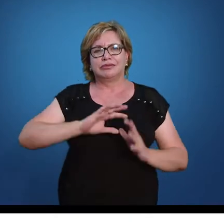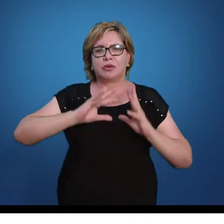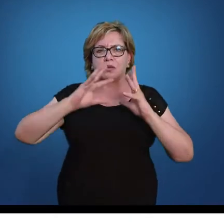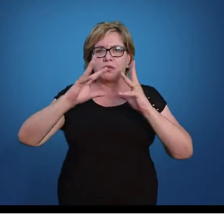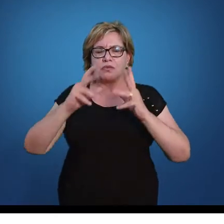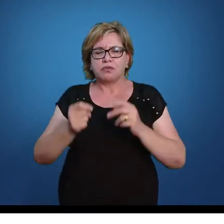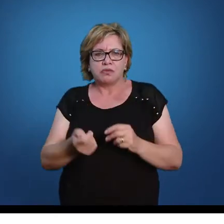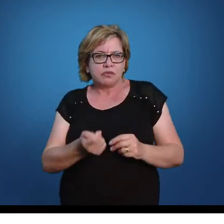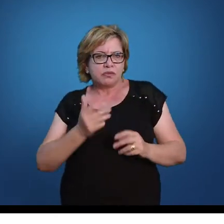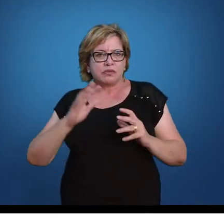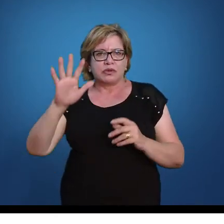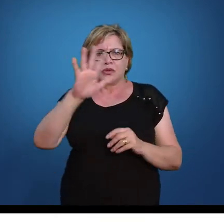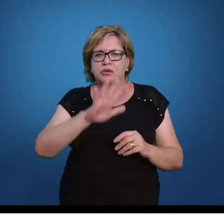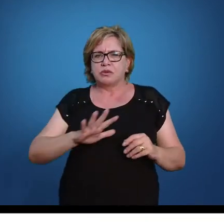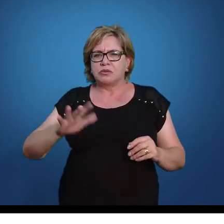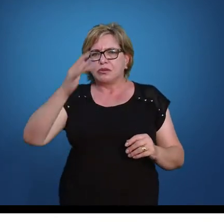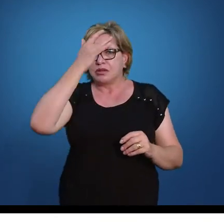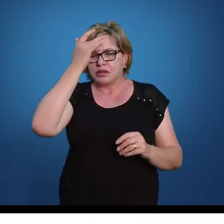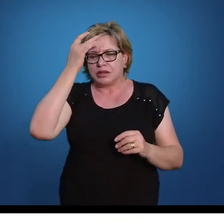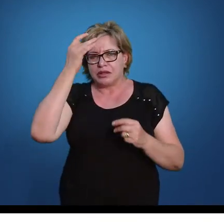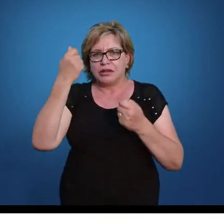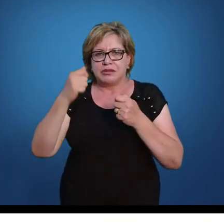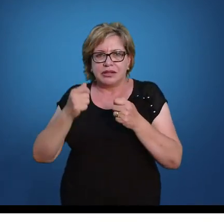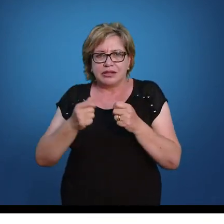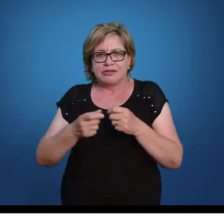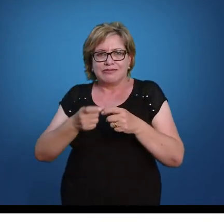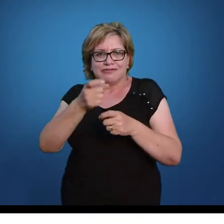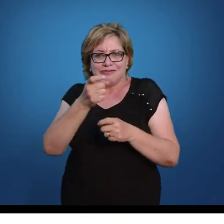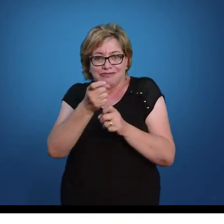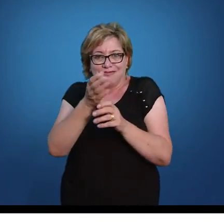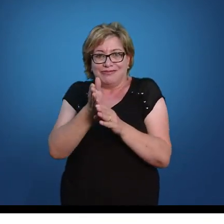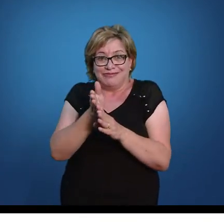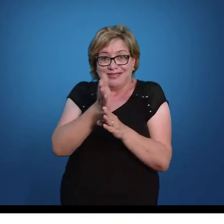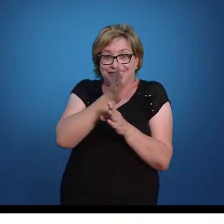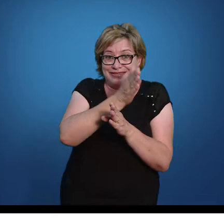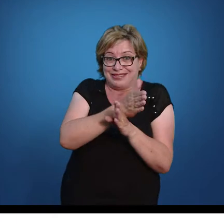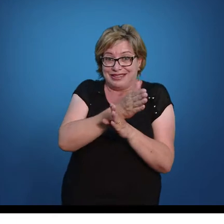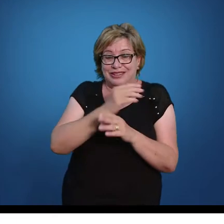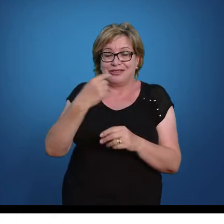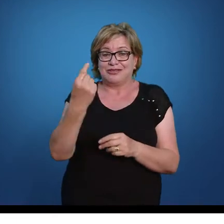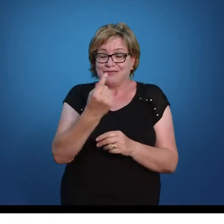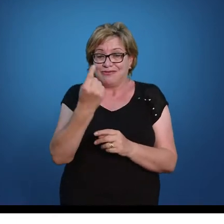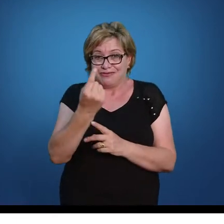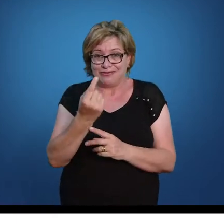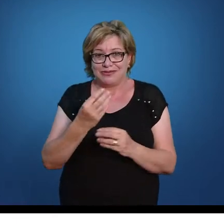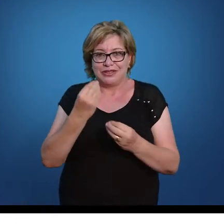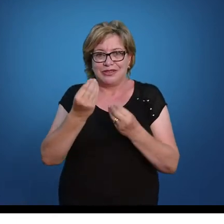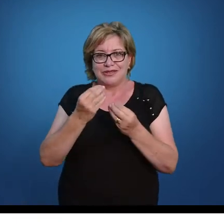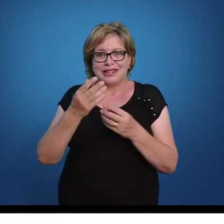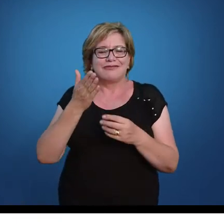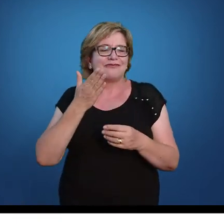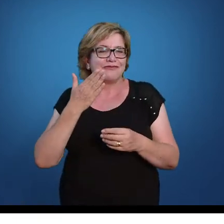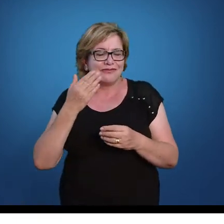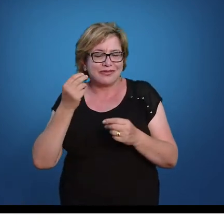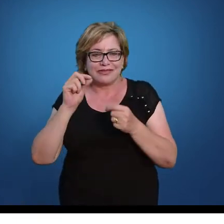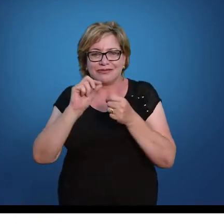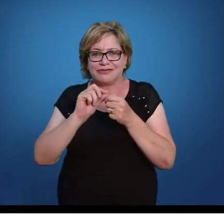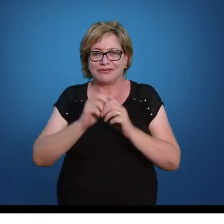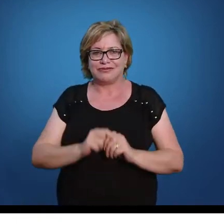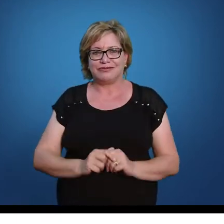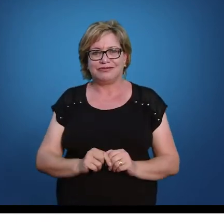aprendeu o seguinte. Eu preciso isolar a minha variável. Ou seja, deixar ela sozinha porque aí eu descubro o valor dela.